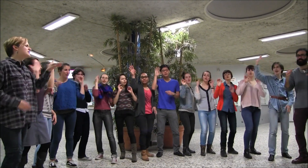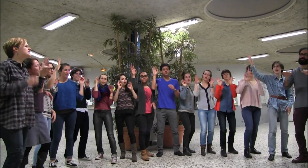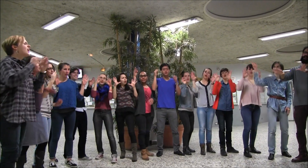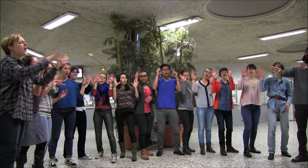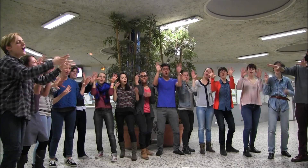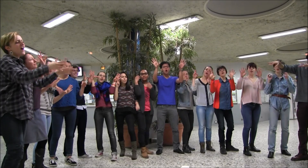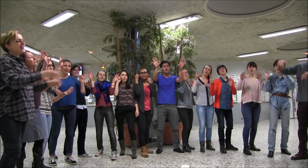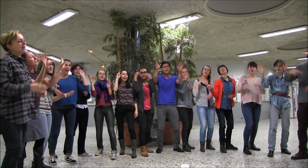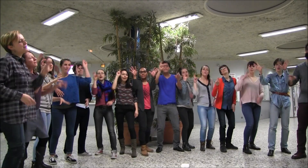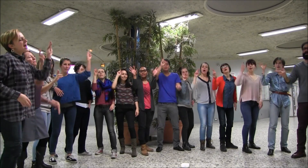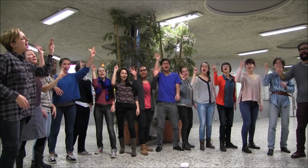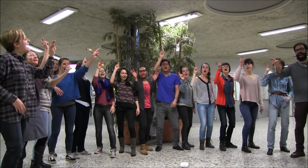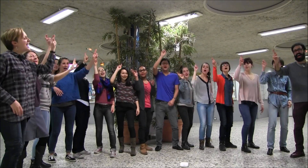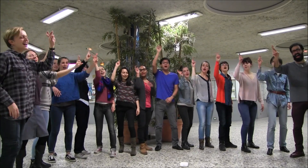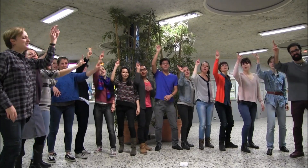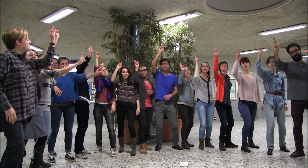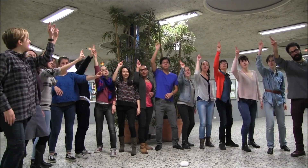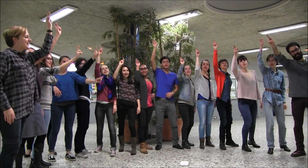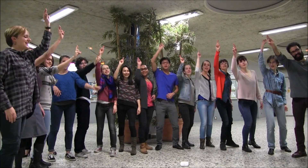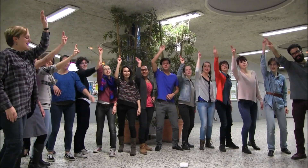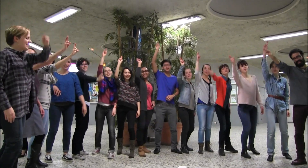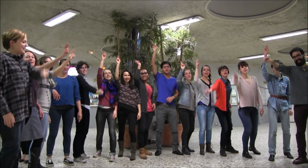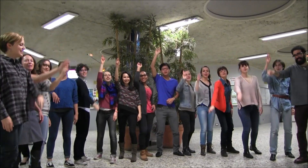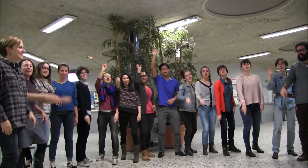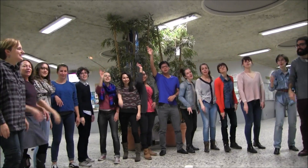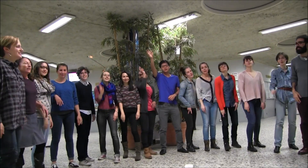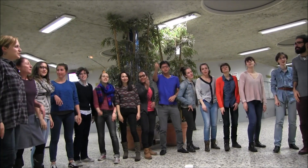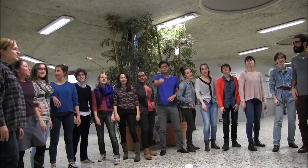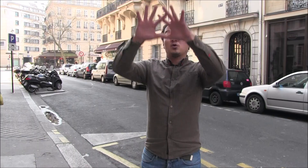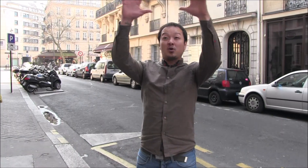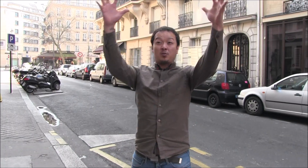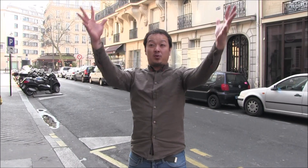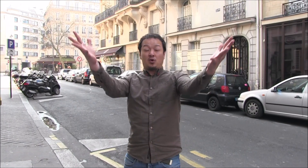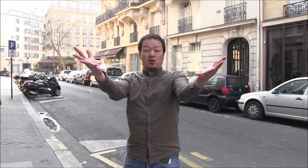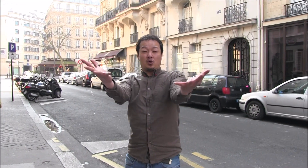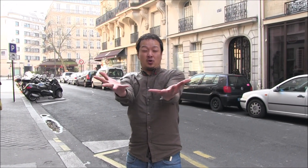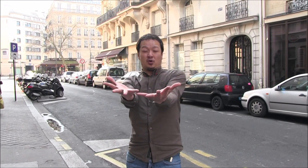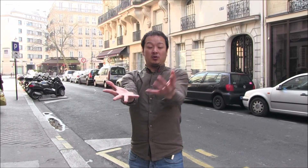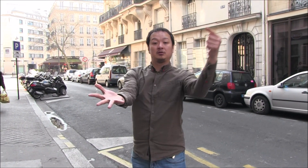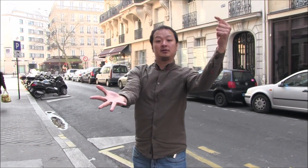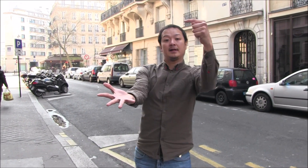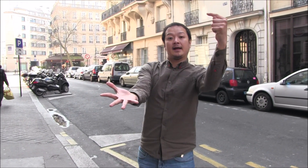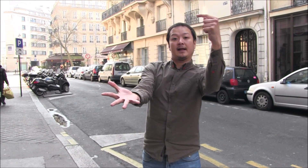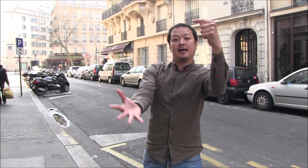sais le temps n'a pas de prix Utopie,